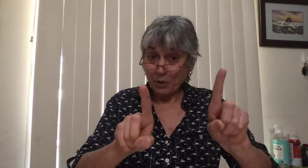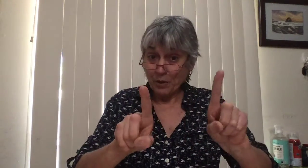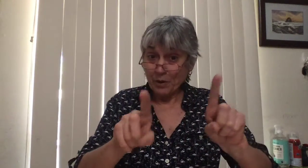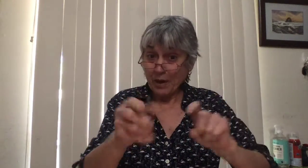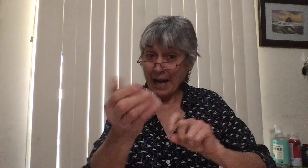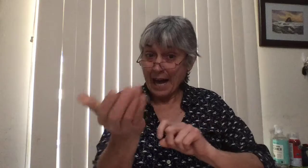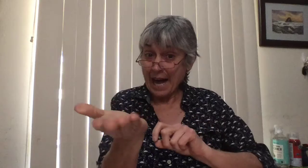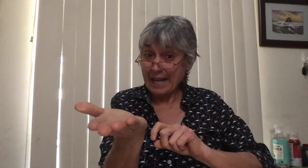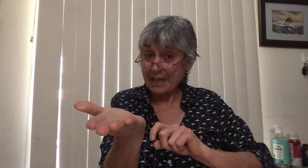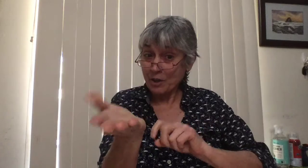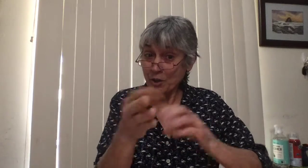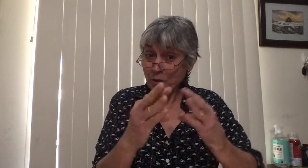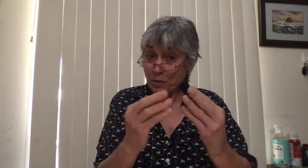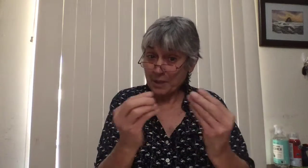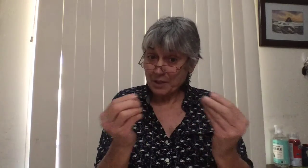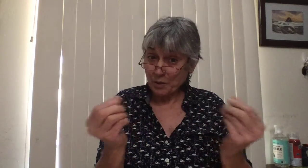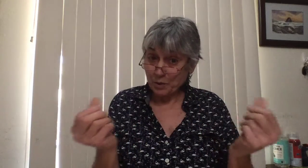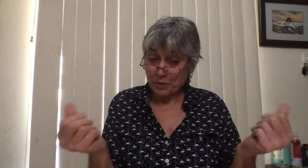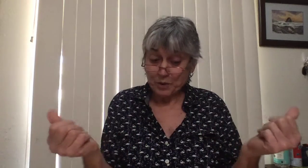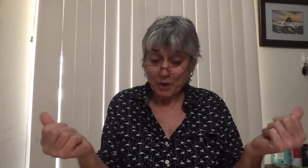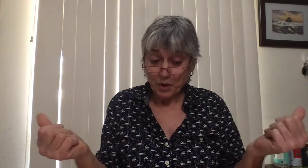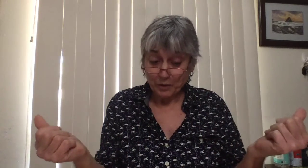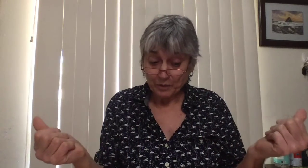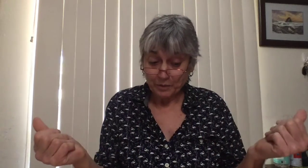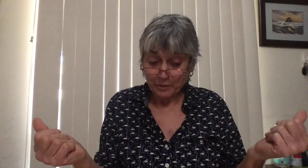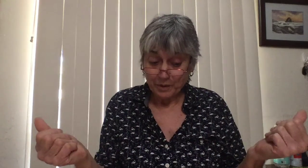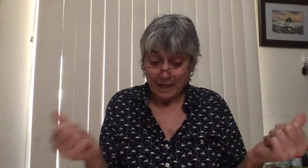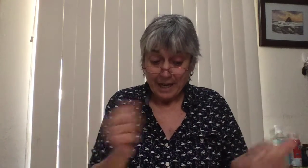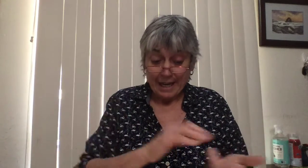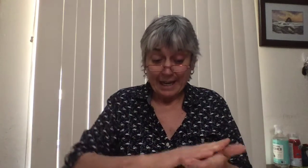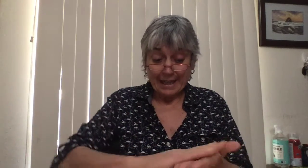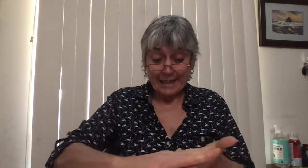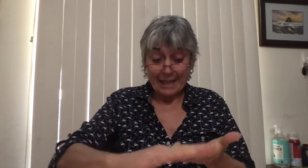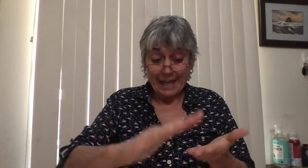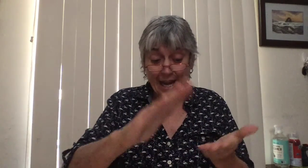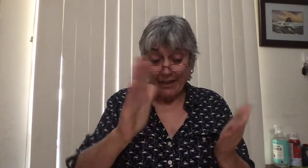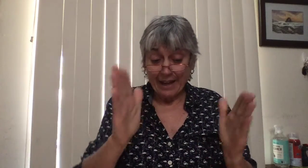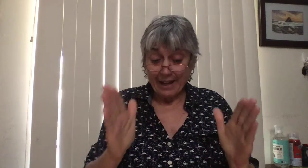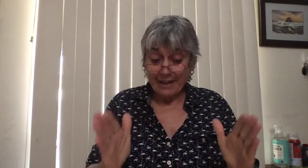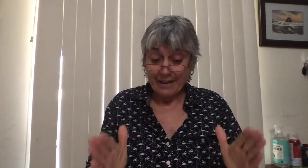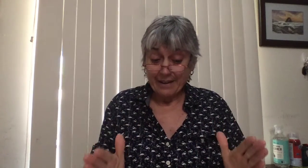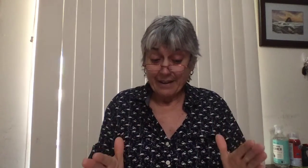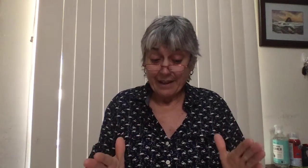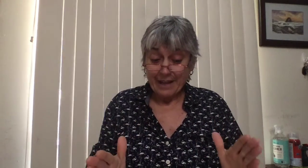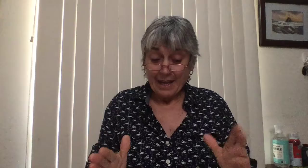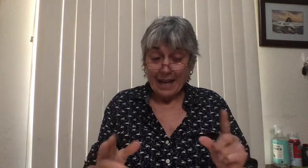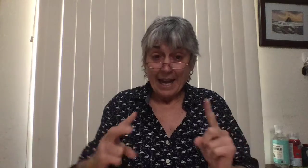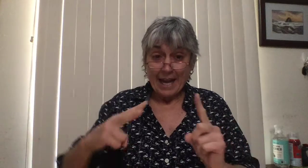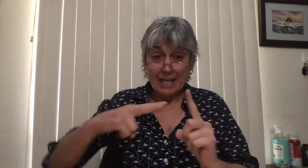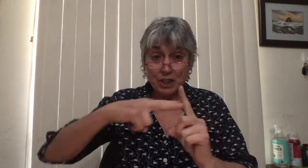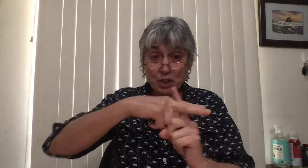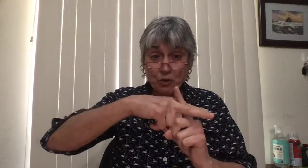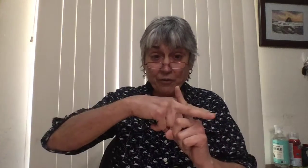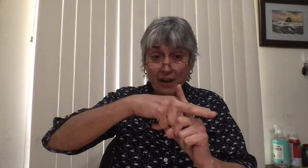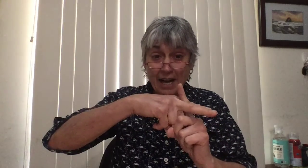hay una solución. La criada enchufa